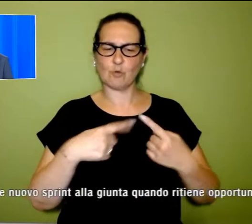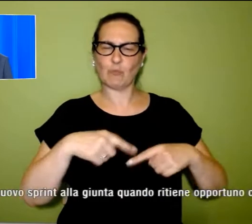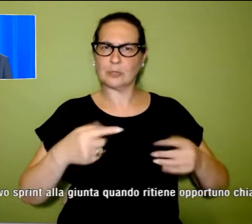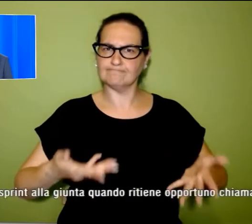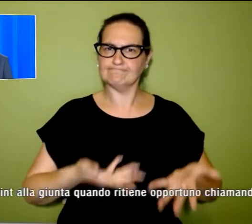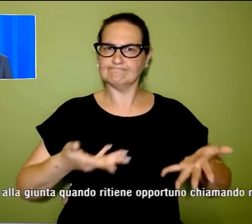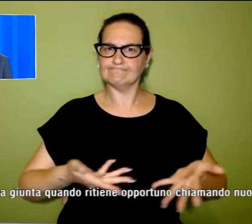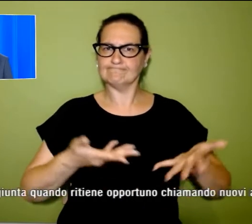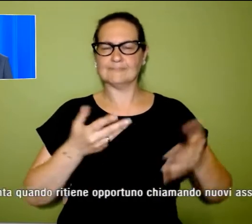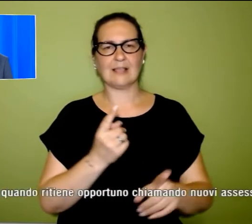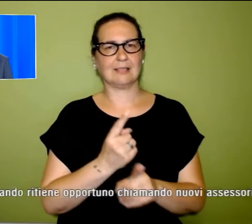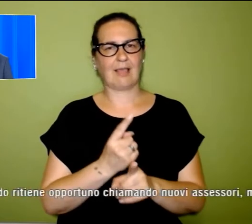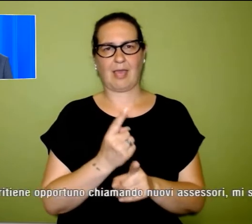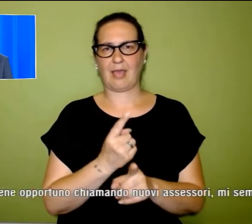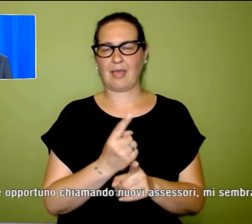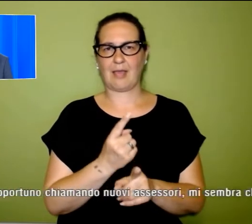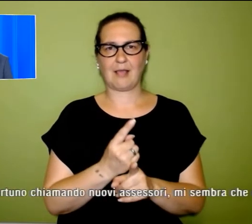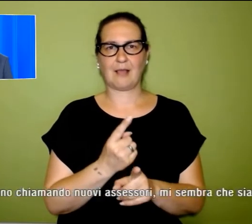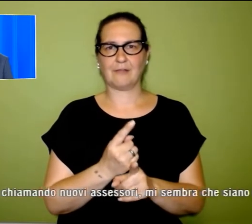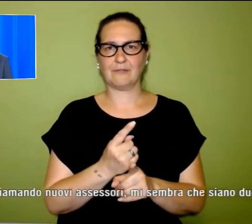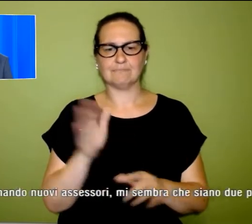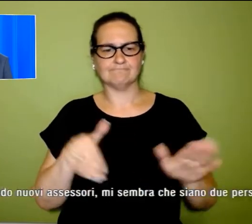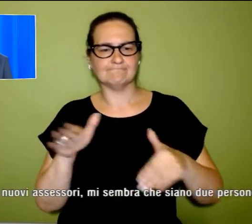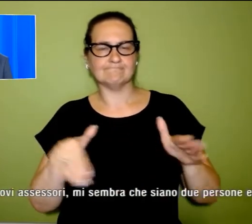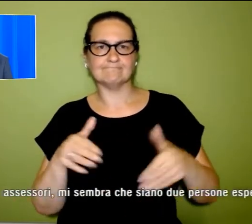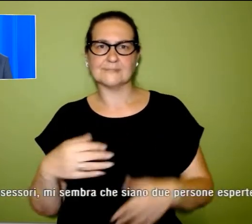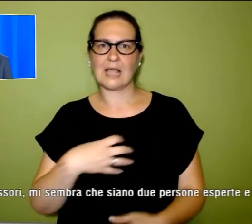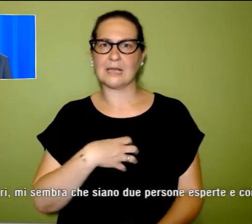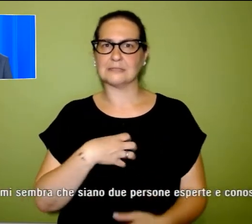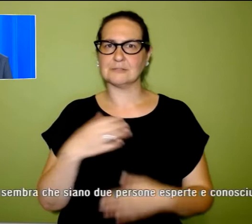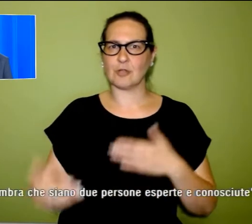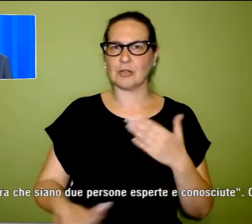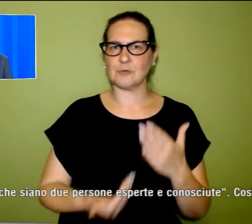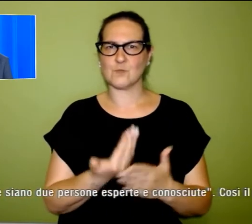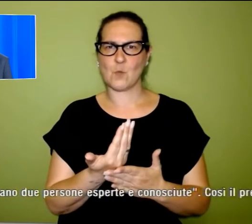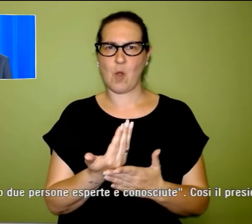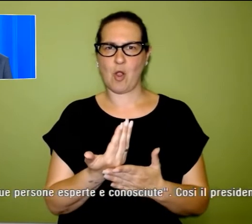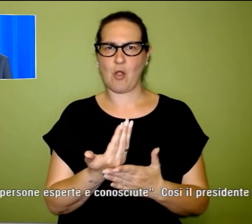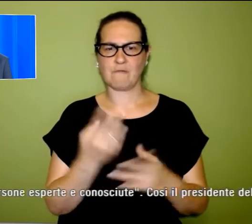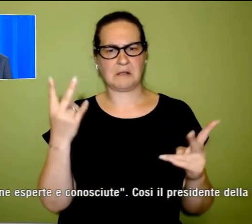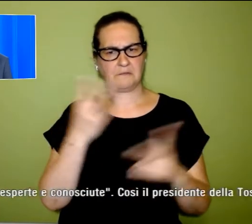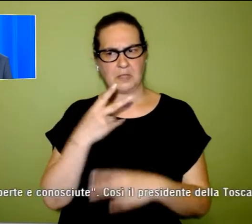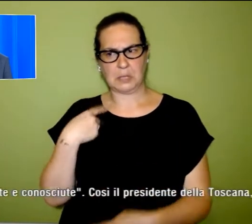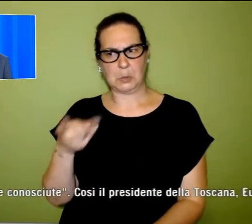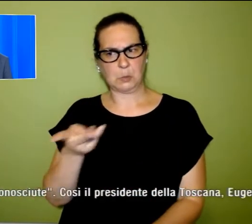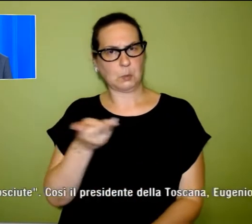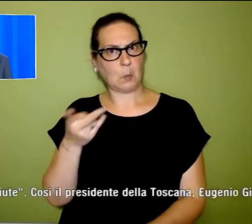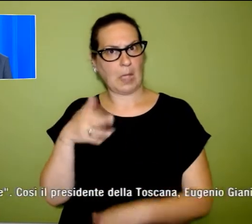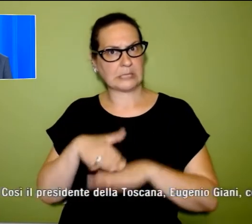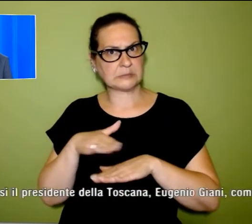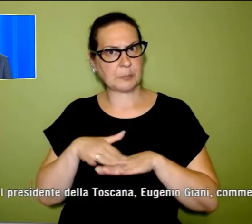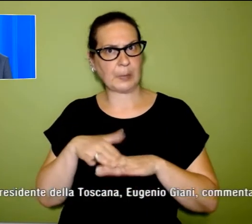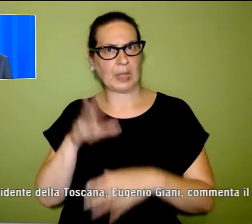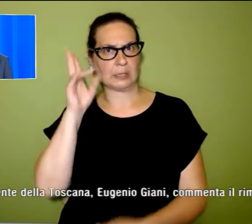opportuno, chiamando nuovi assessori, mi sembra che siano due persone esperte e conosciute. Così